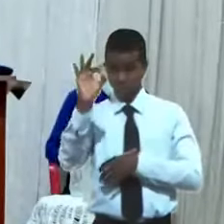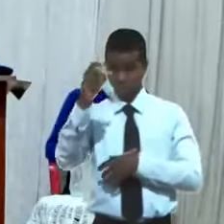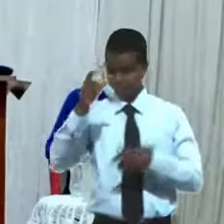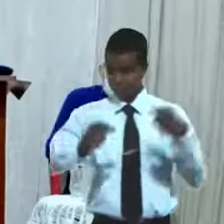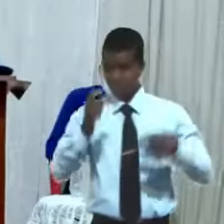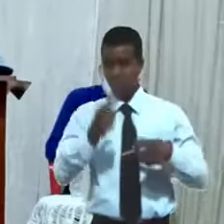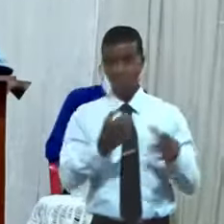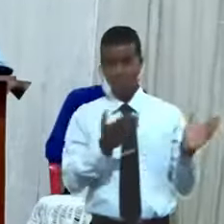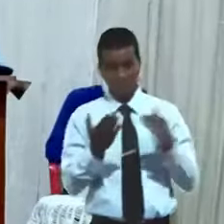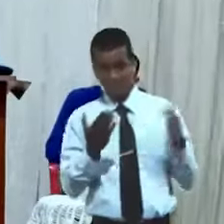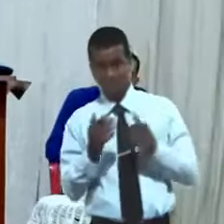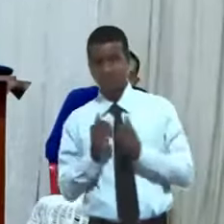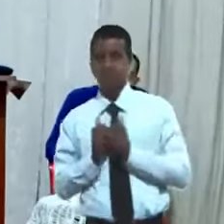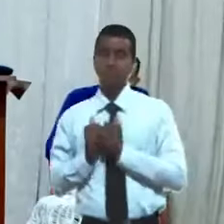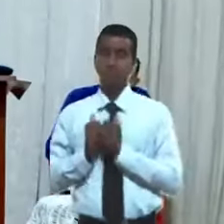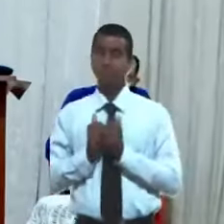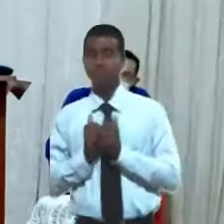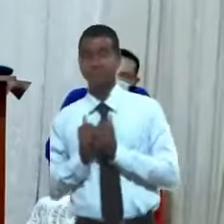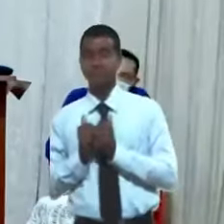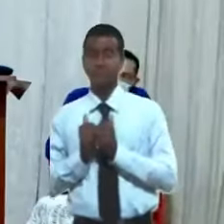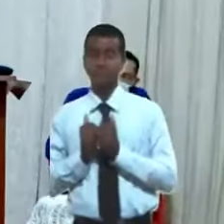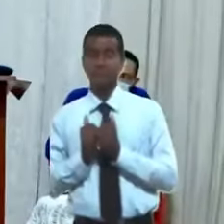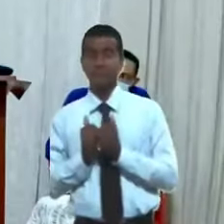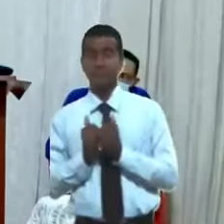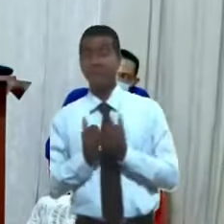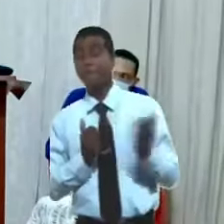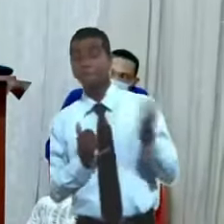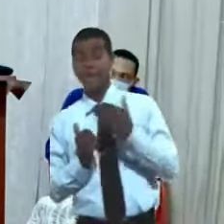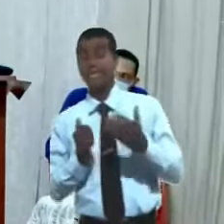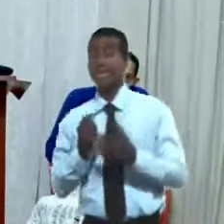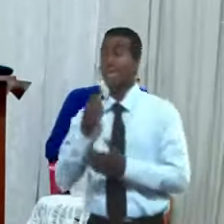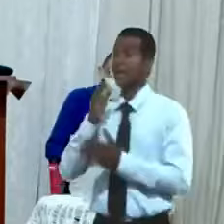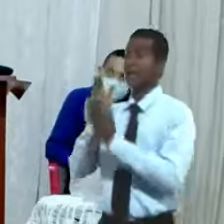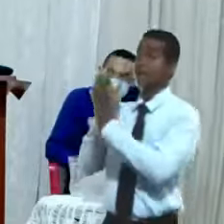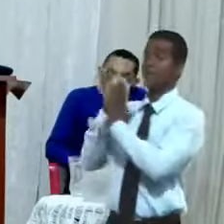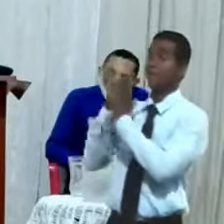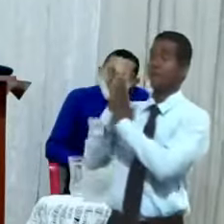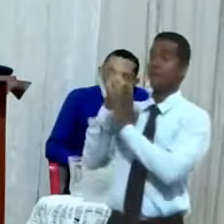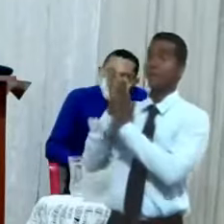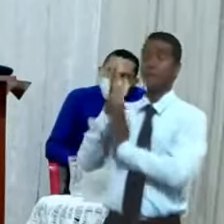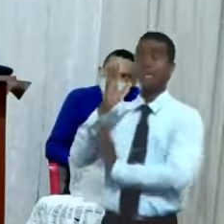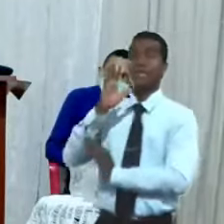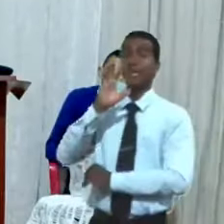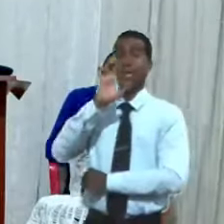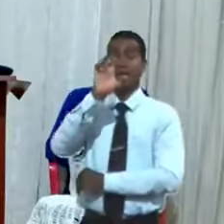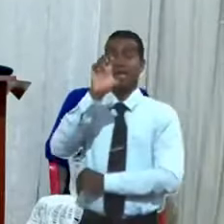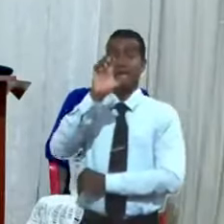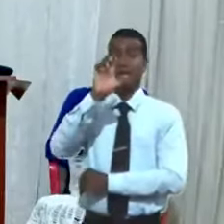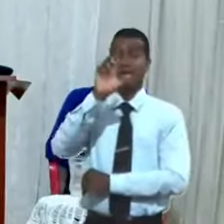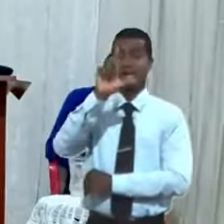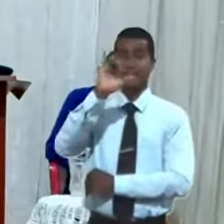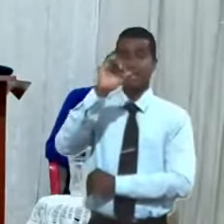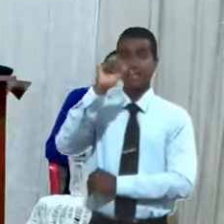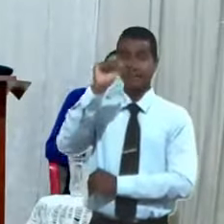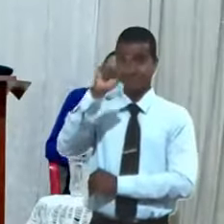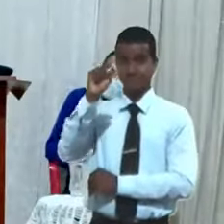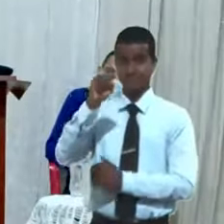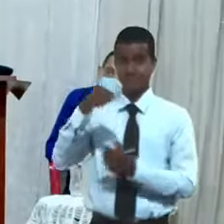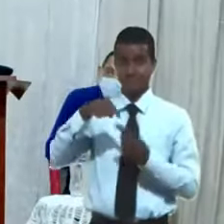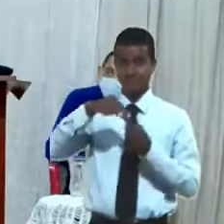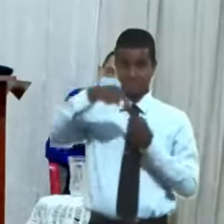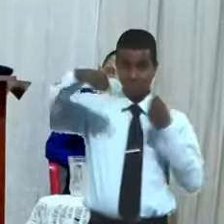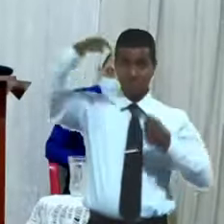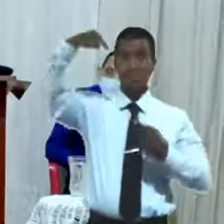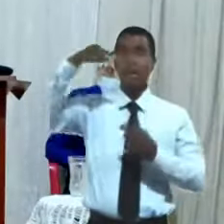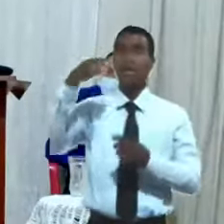vaya dijo el rey dígale al profeta Elías que baje y si no traiganlo está sacando los